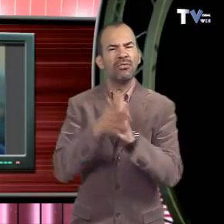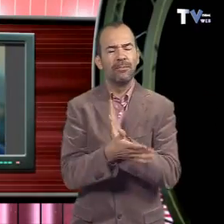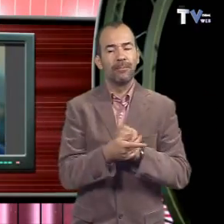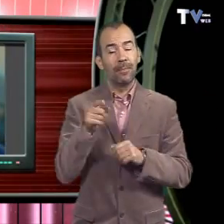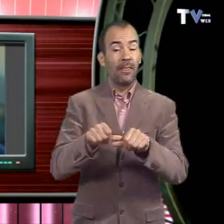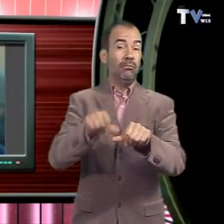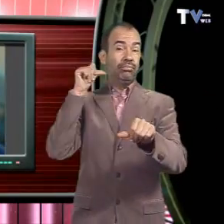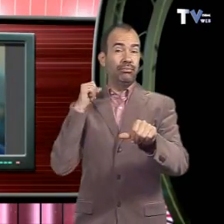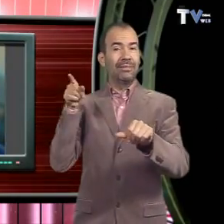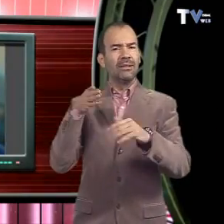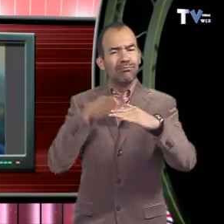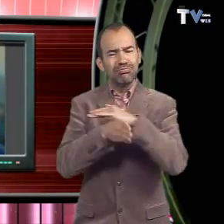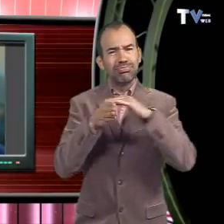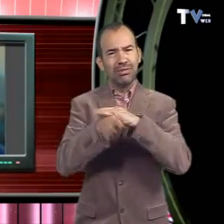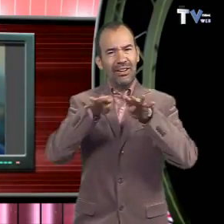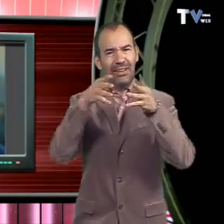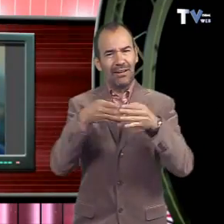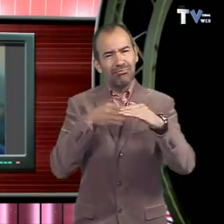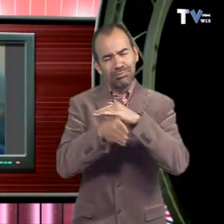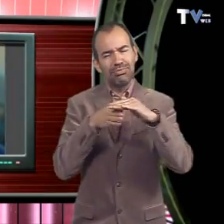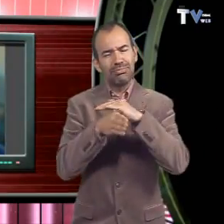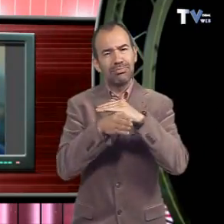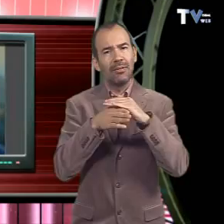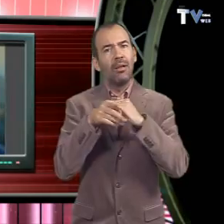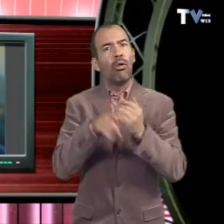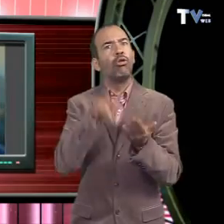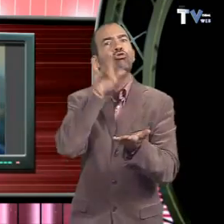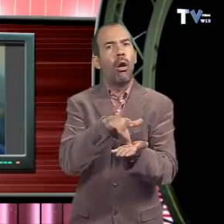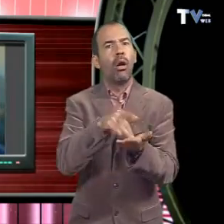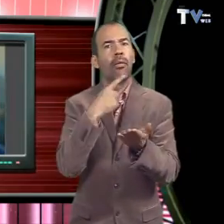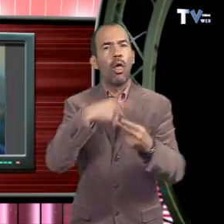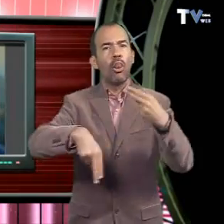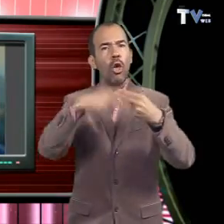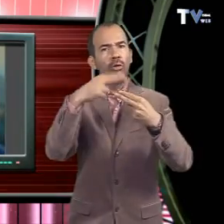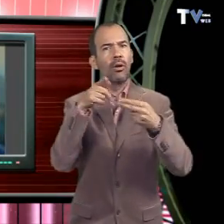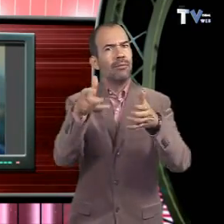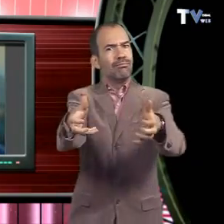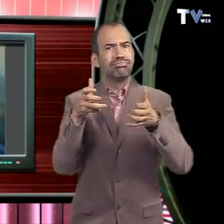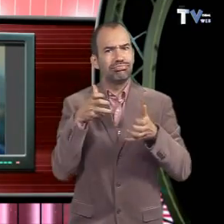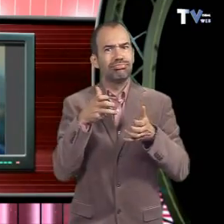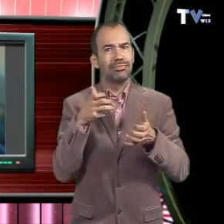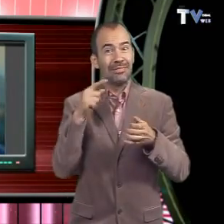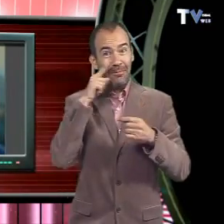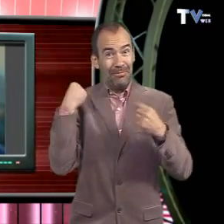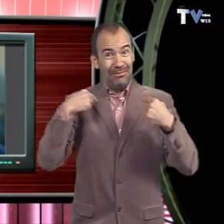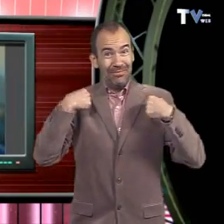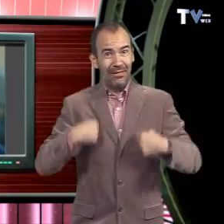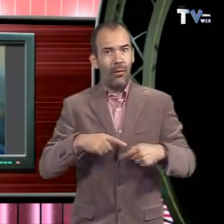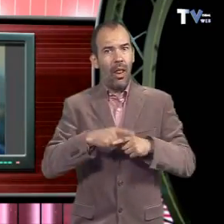estat enserronat per uns estafadors d'internet que li van fer creure que havia guanyat una mena de